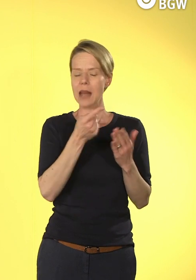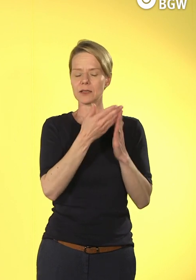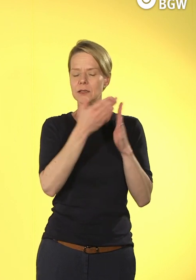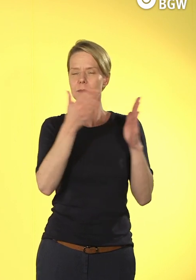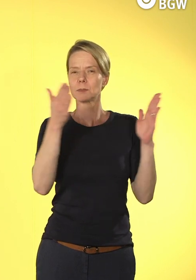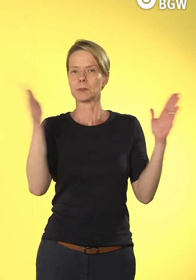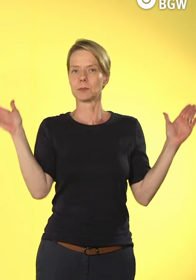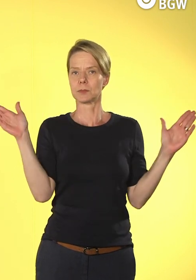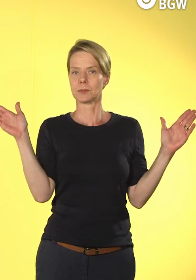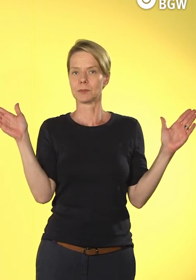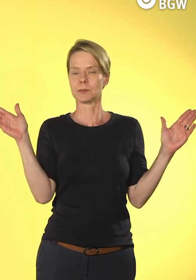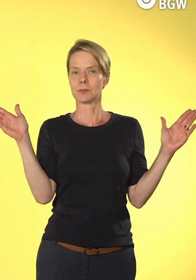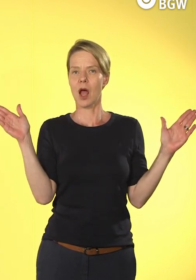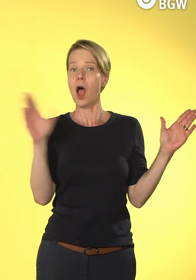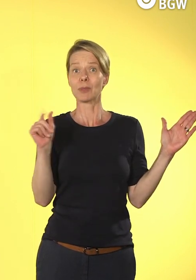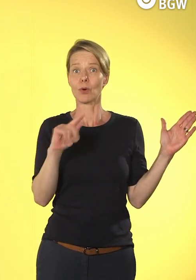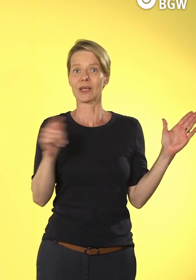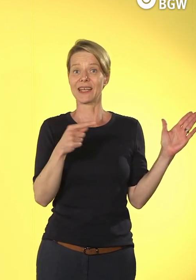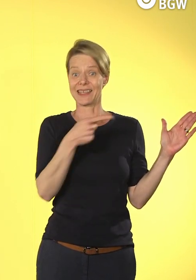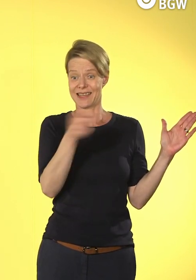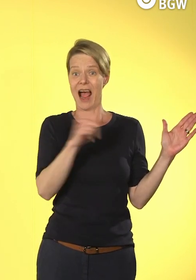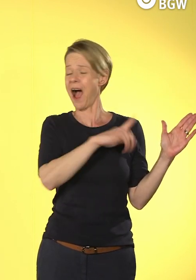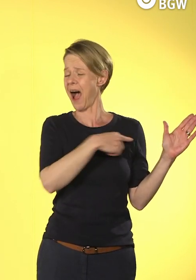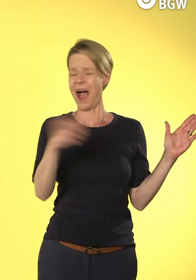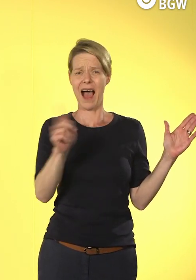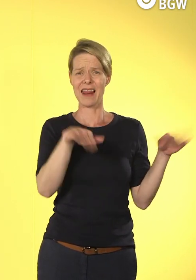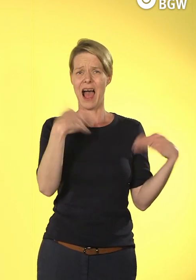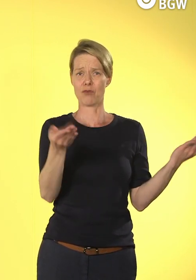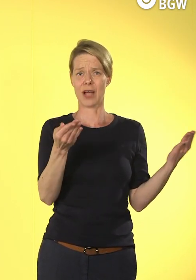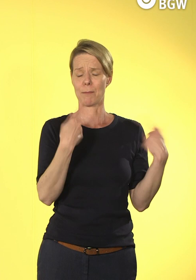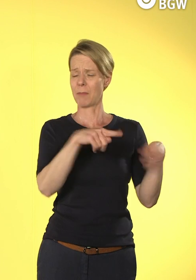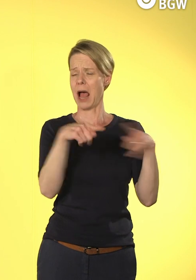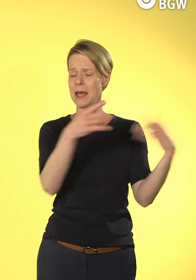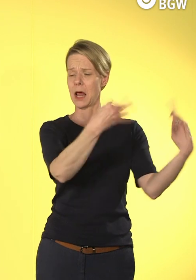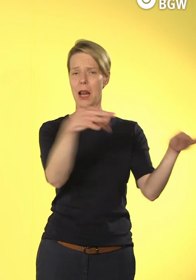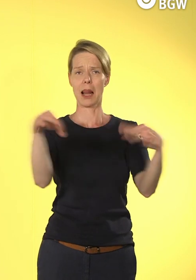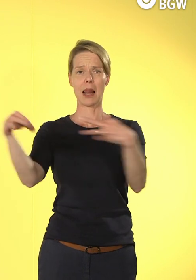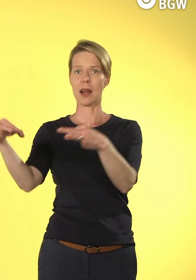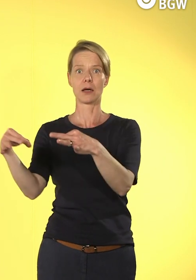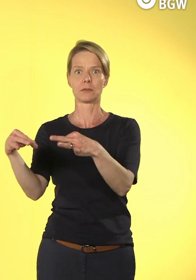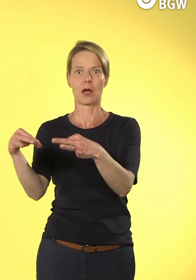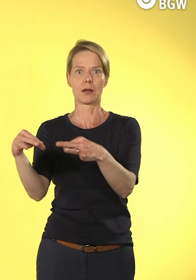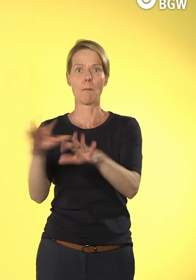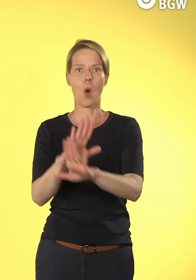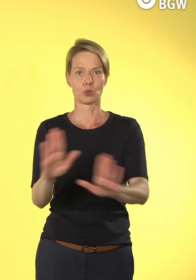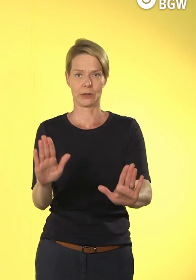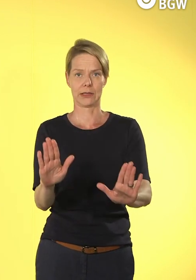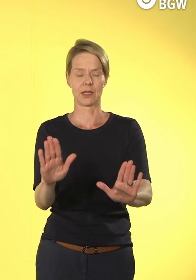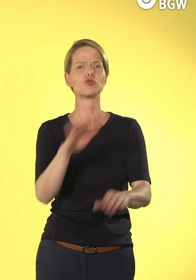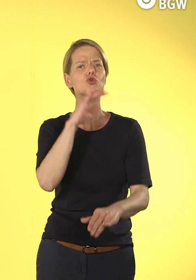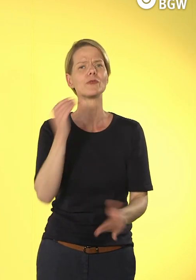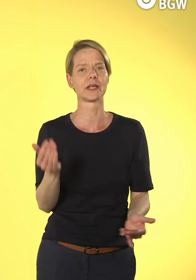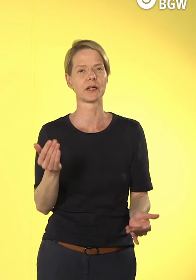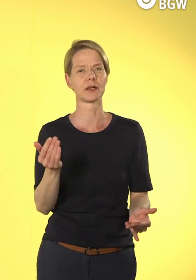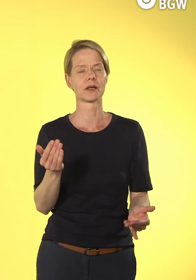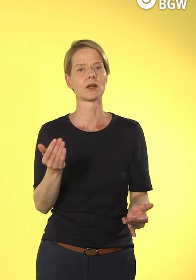bedeutet nicht, dass man alle Aufgaben gleichzeitig angeht. Also da würden wir sogar sehr davor warnen, sondern wichtig ist